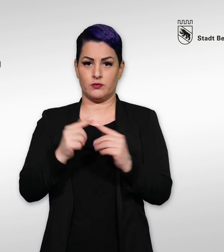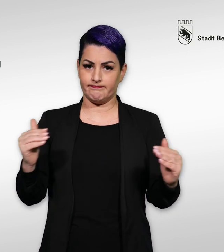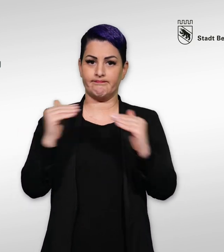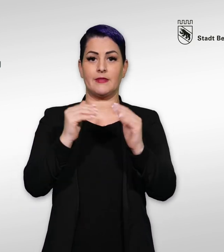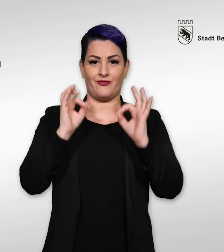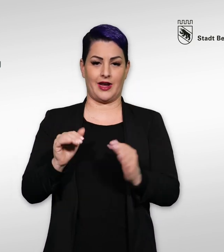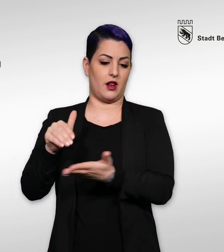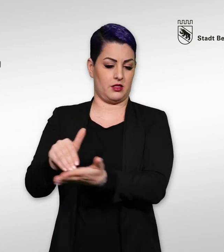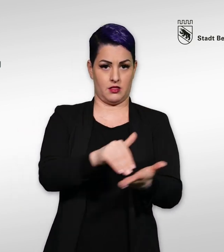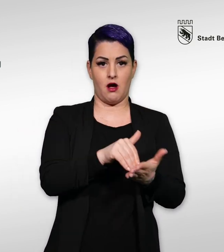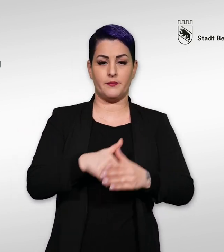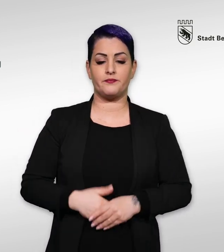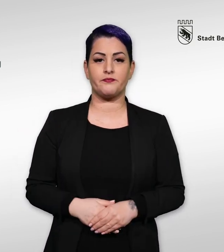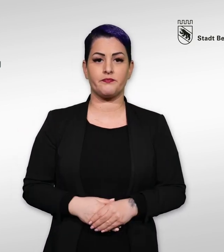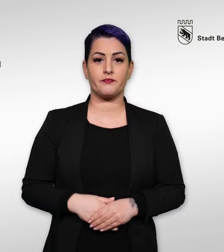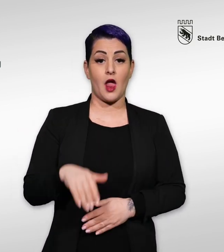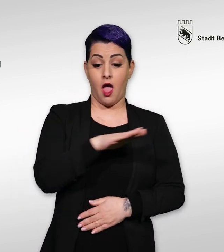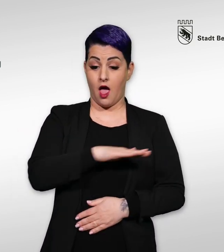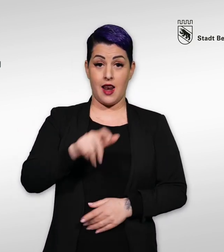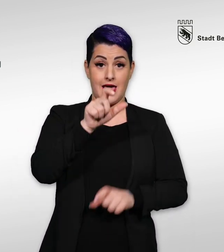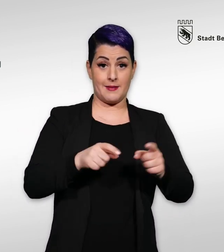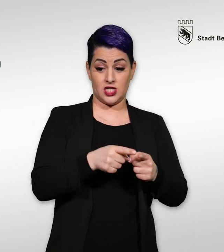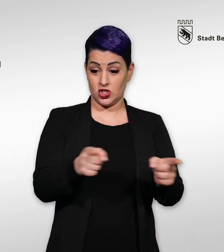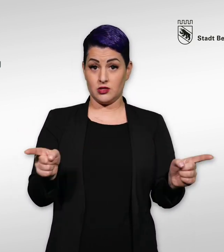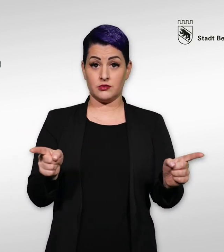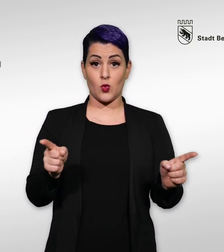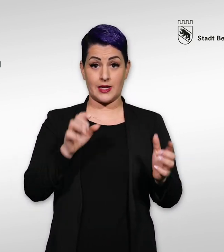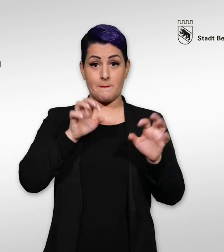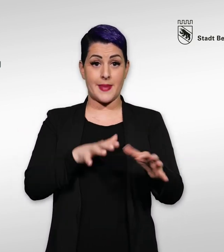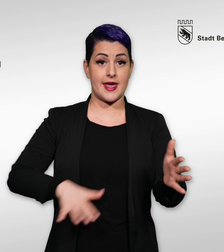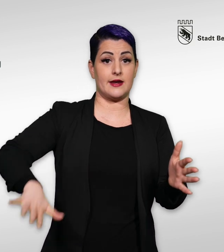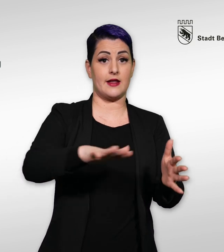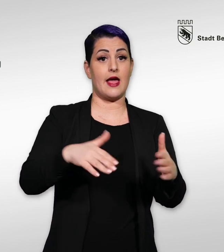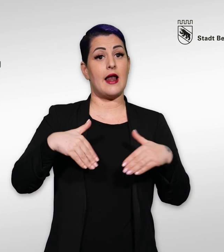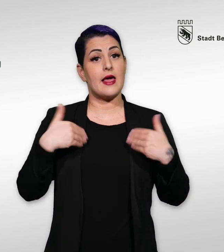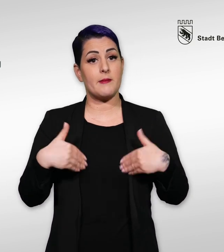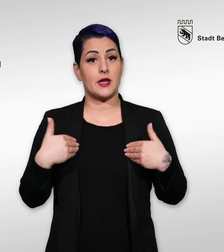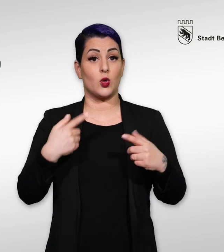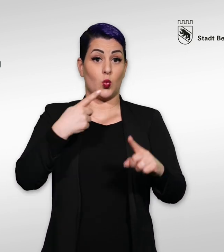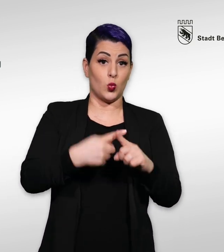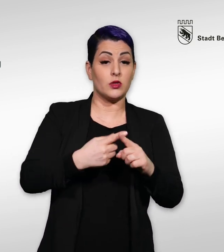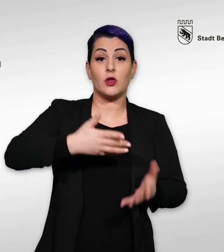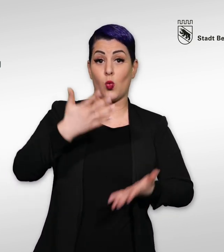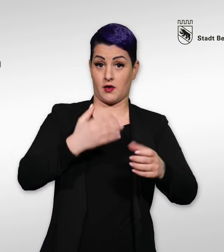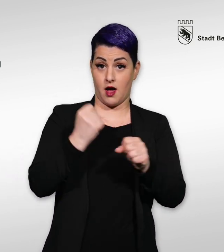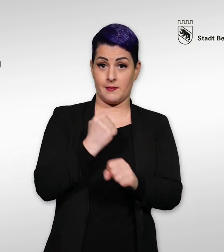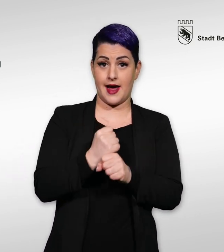Alle Menschen, die in Bern leben und oder arbeiten, sollen unabhängig von ihrem Geschlecht und ihrer sexuellen